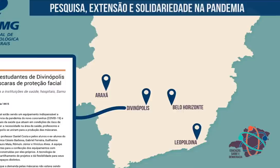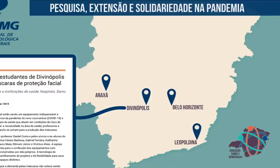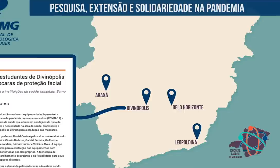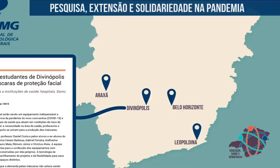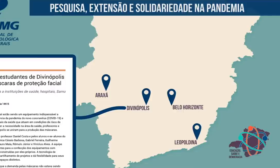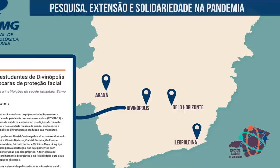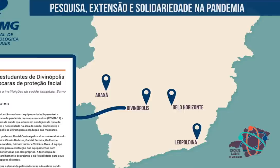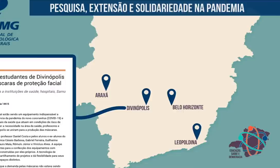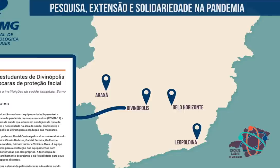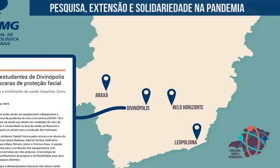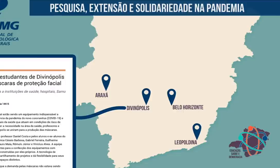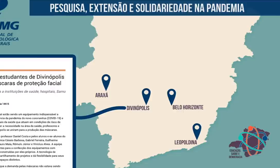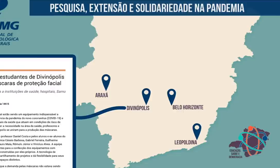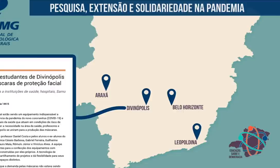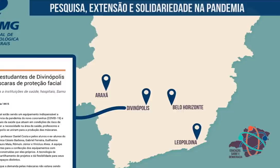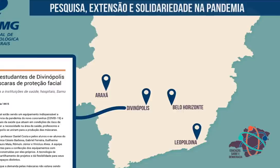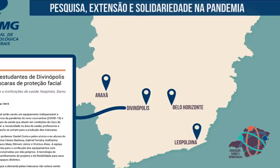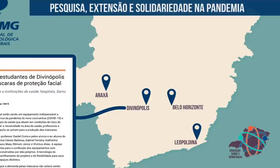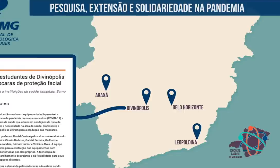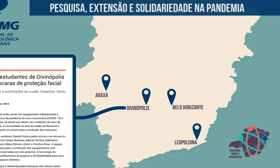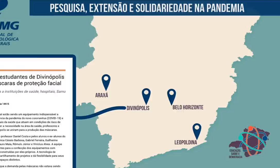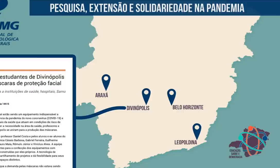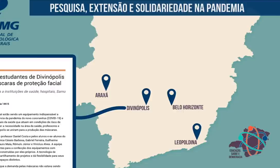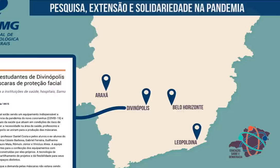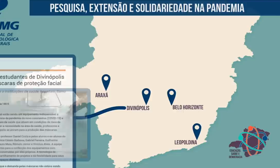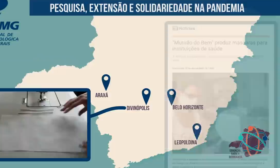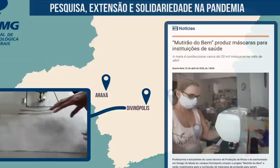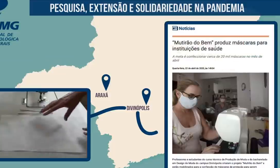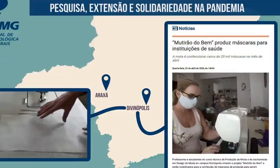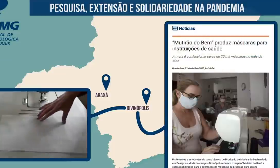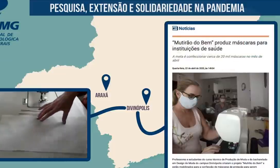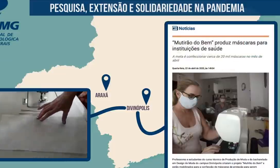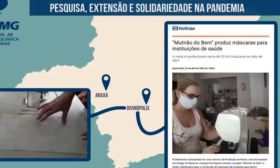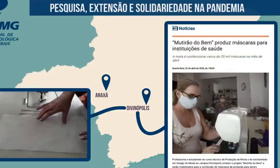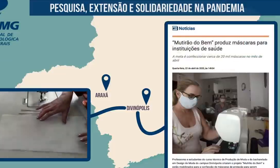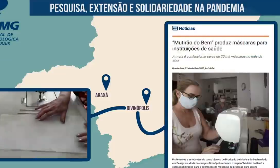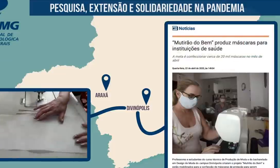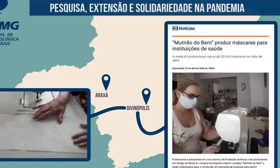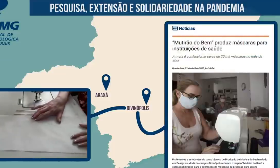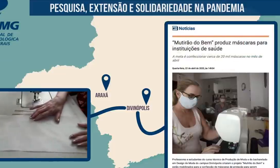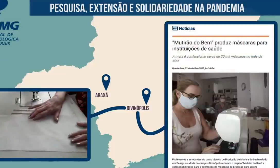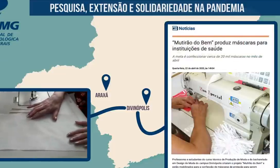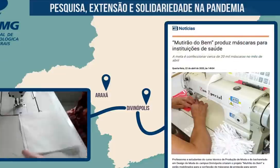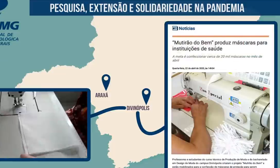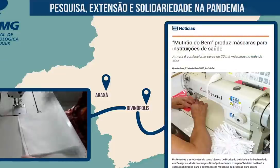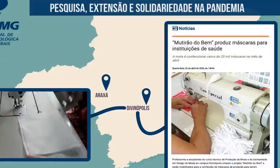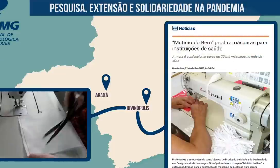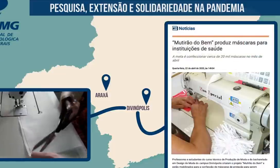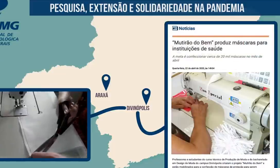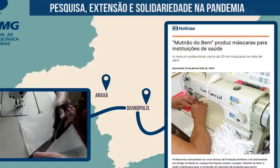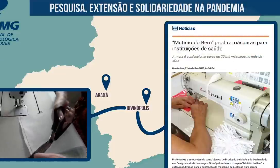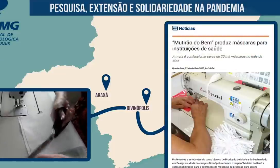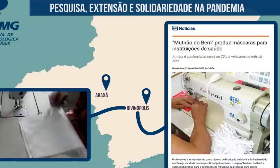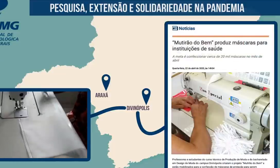hospitais, SAMU e Corpo de Bombeiros da cidade e região. Também em Divinópolis, cerca de 60 voluntários dos